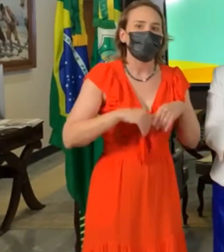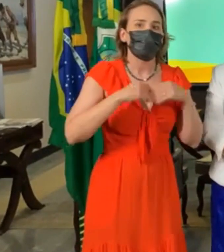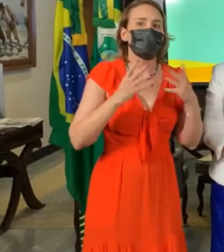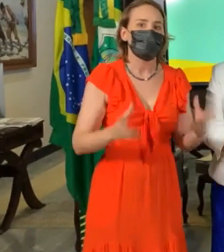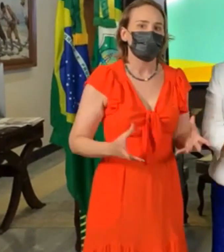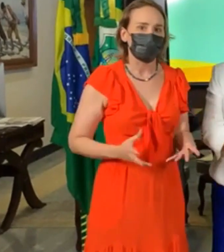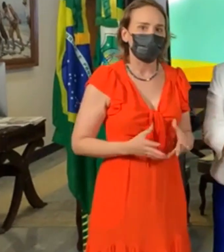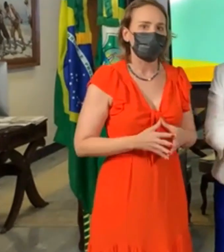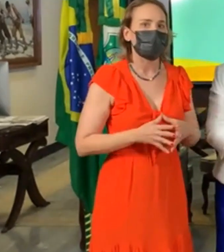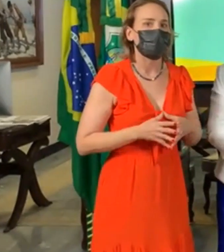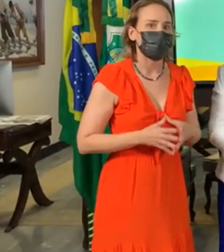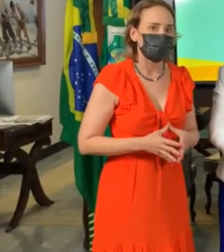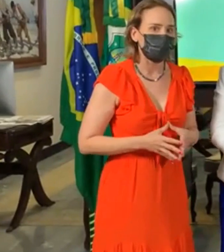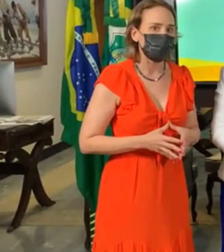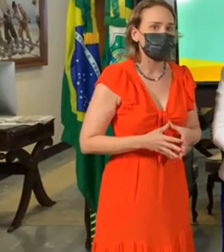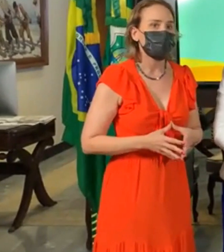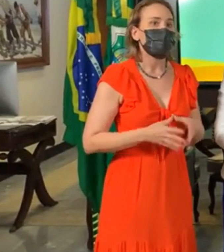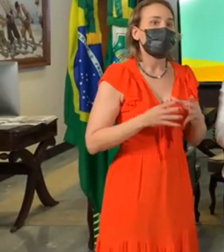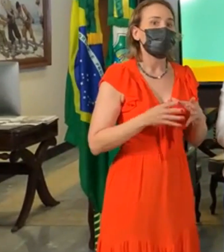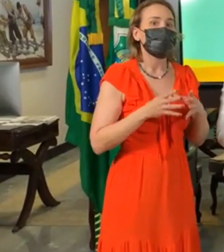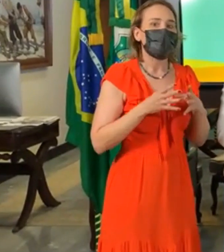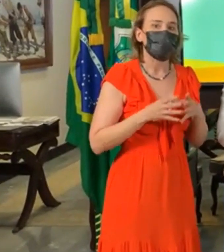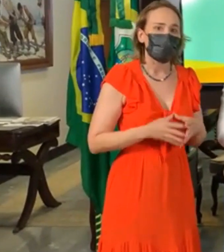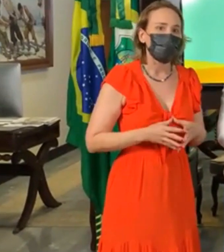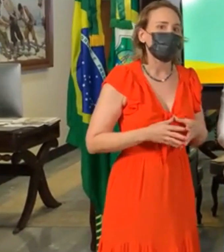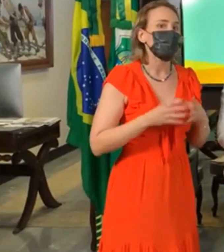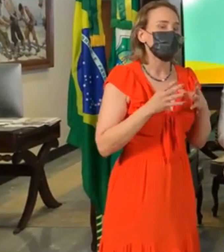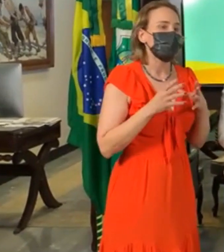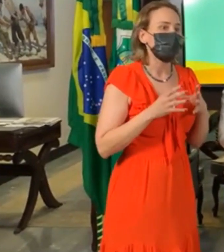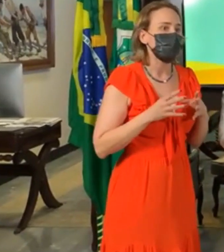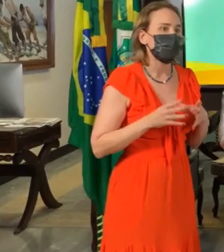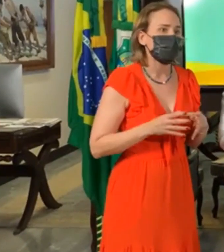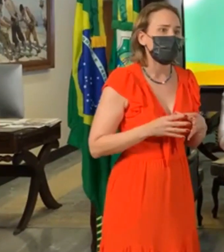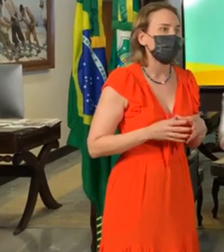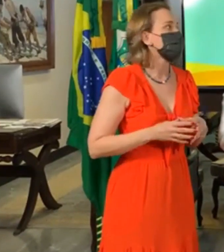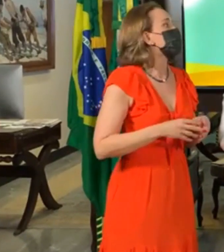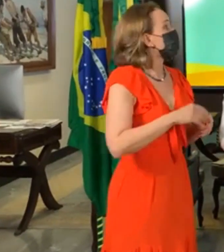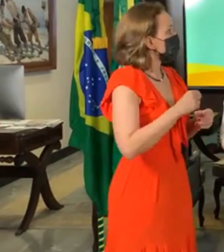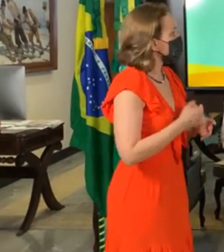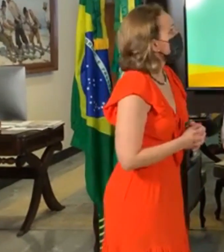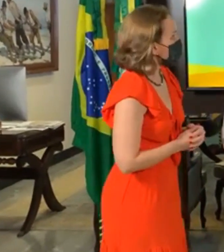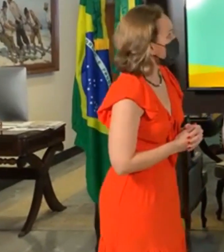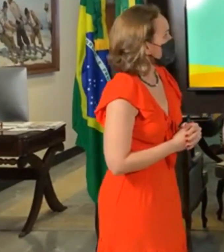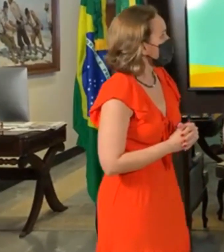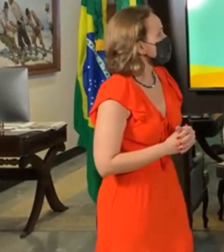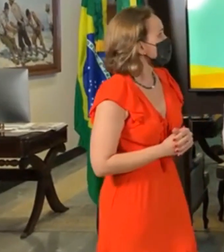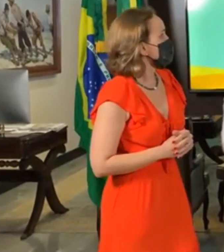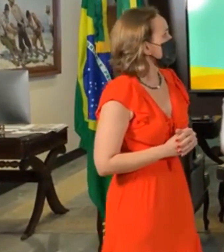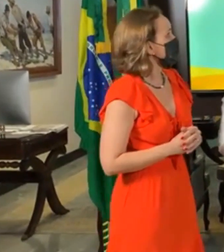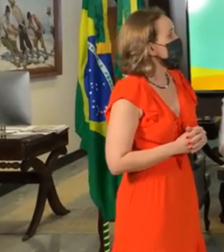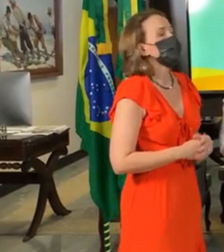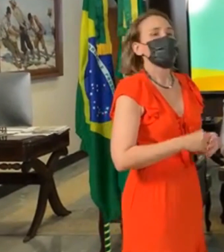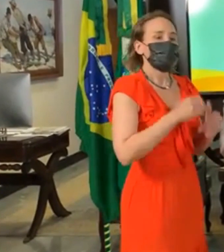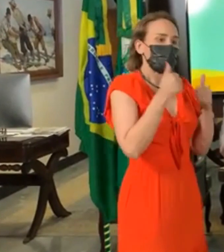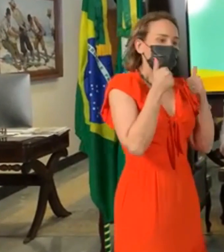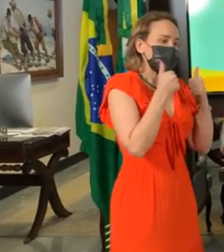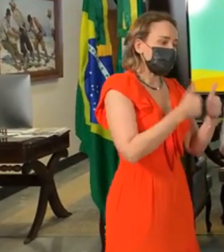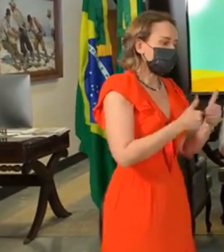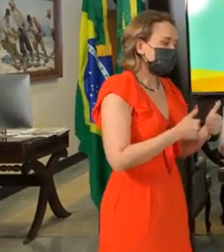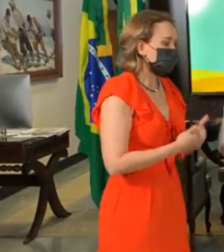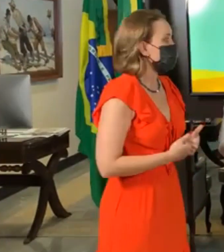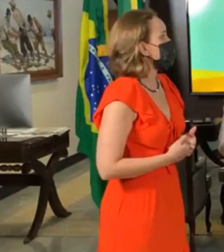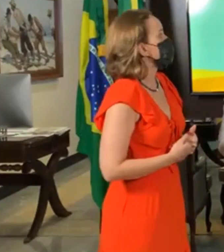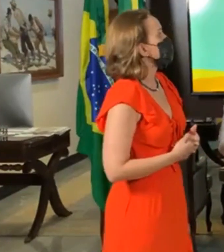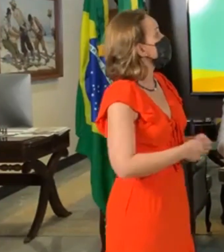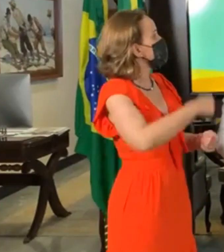quase 600 mil cearenses, com o perdão para quem tem o seu IPVA. Isso, Pedro, a gente já recebe a notificação